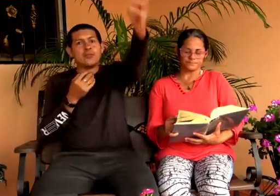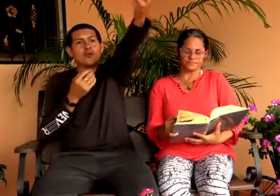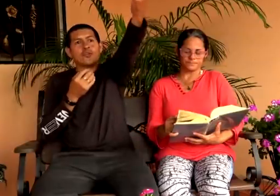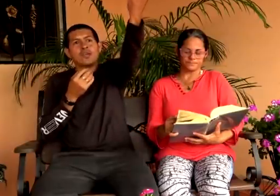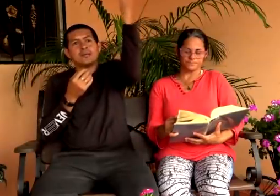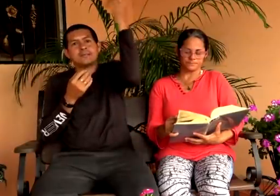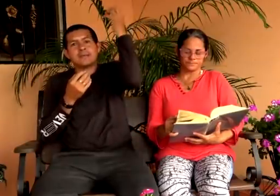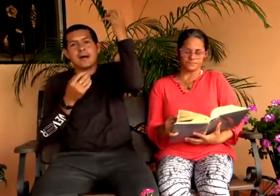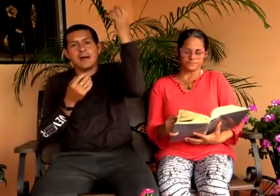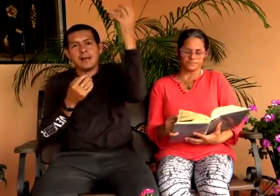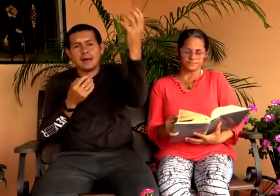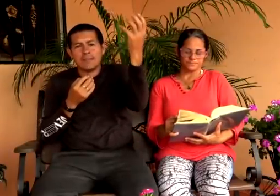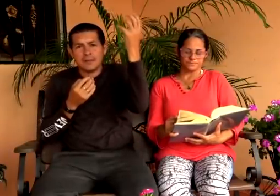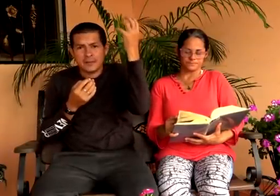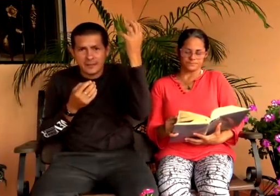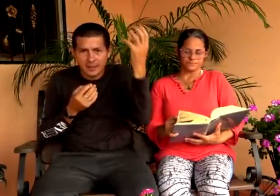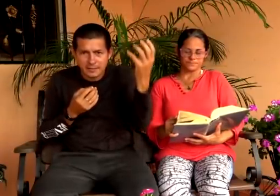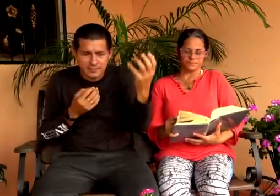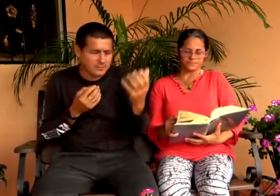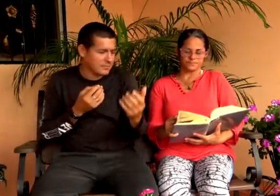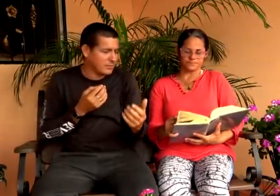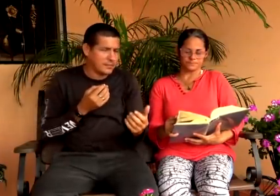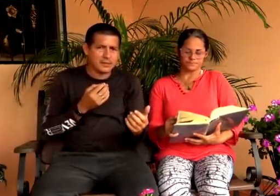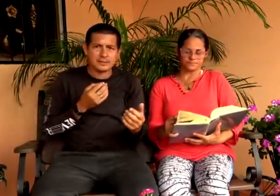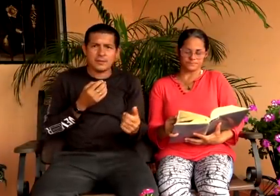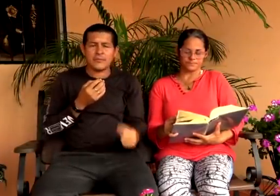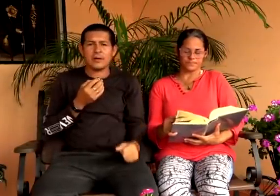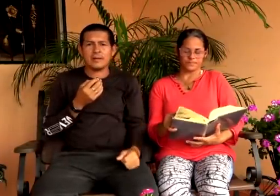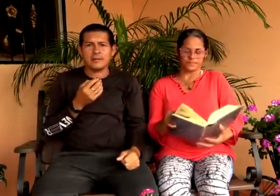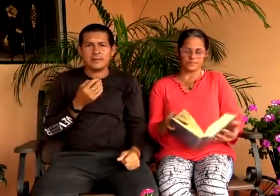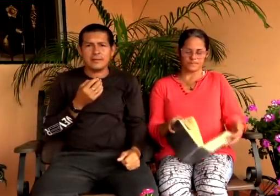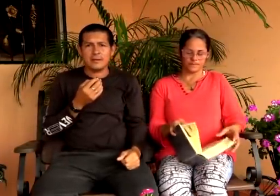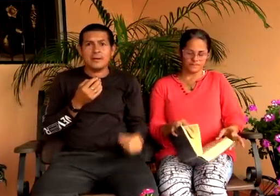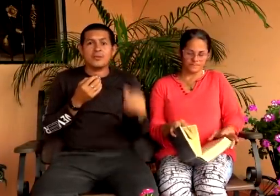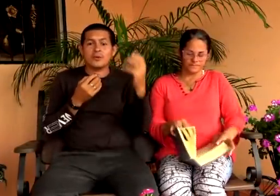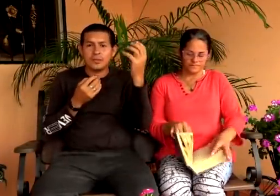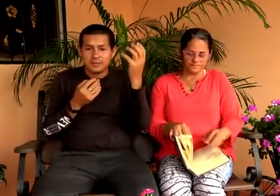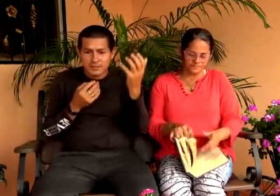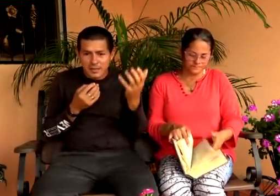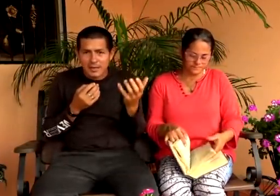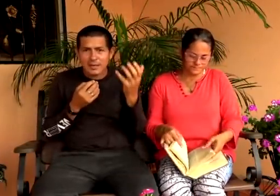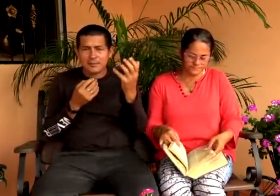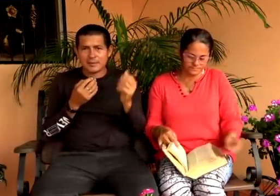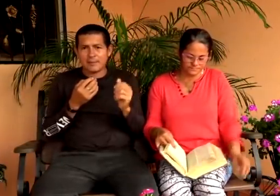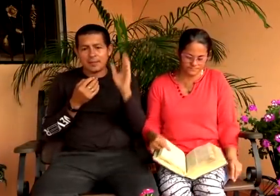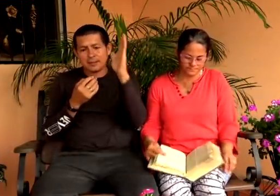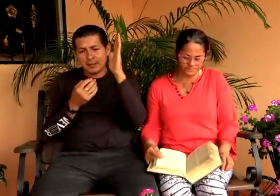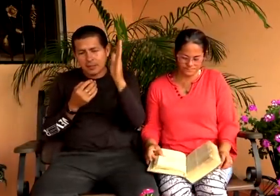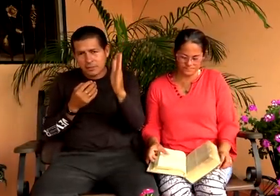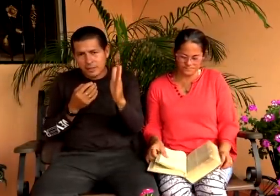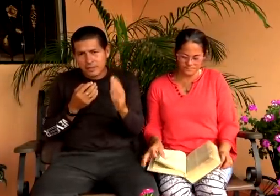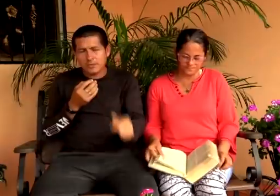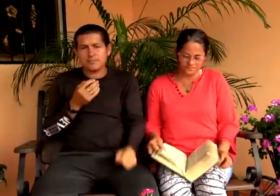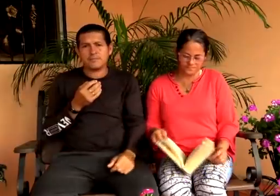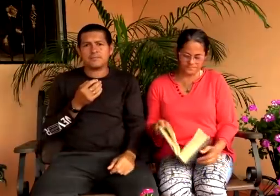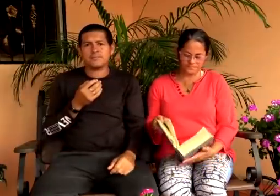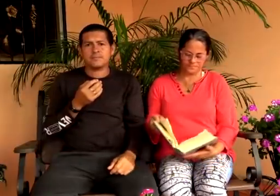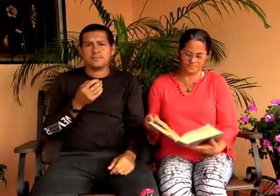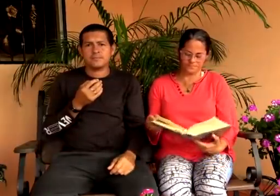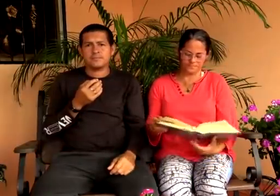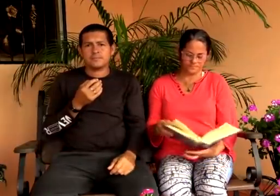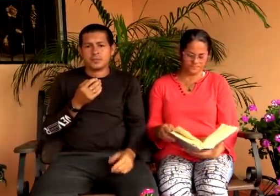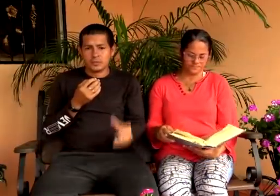La donde está la verdad. Volvemos a San Juan. ¿Dónde está la verdad? Partiendo de allí,